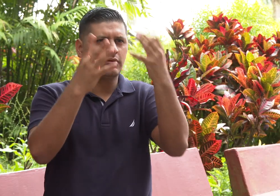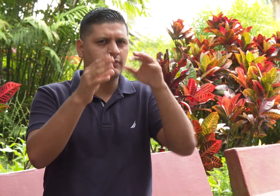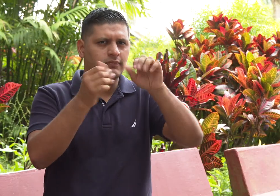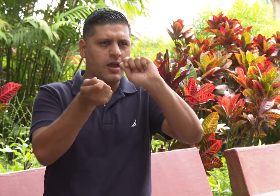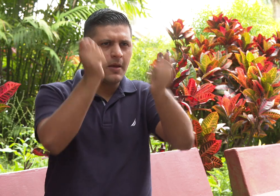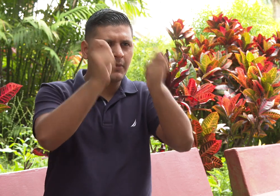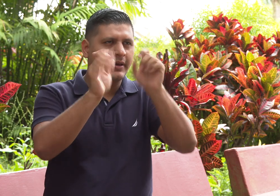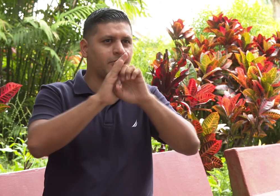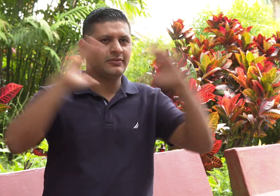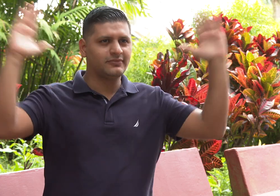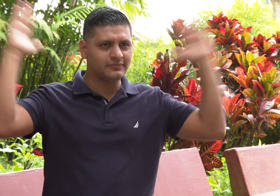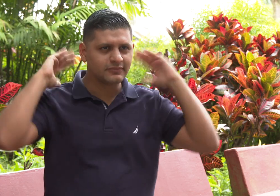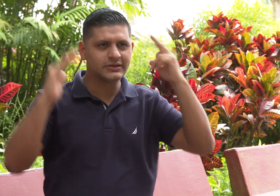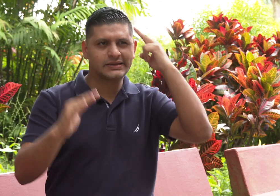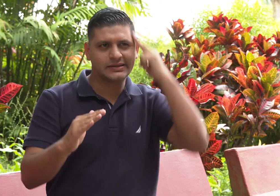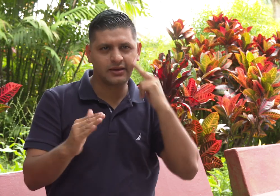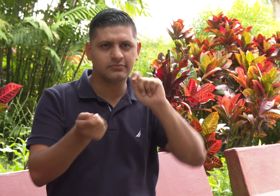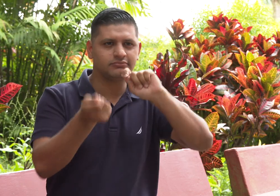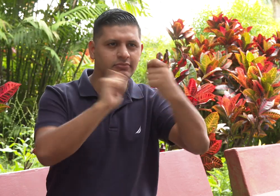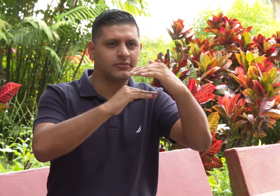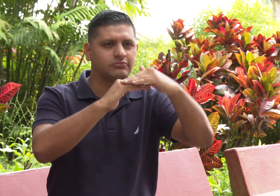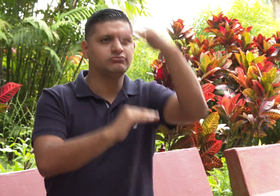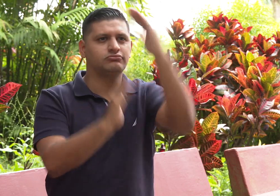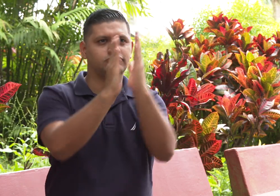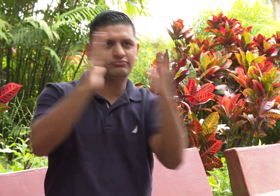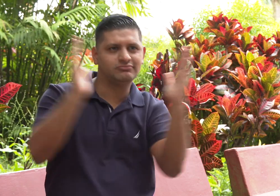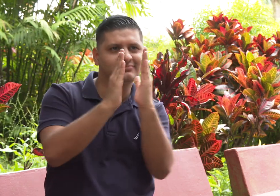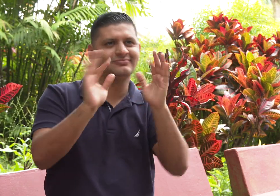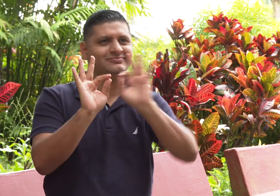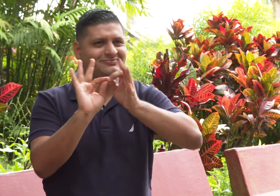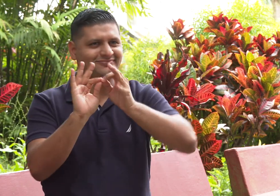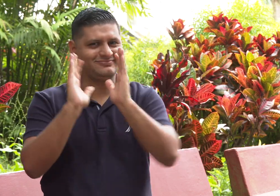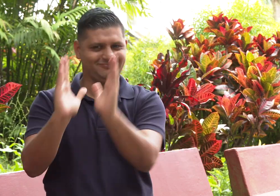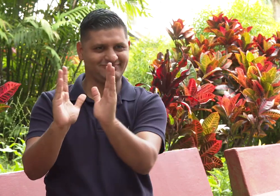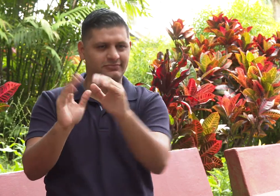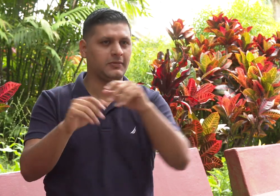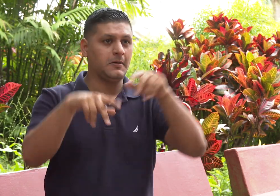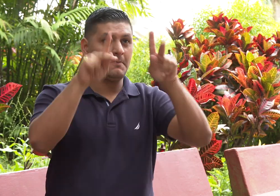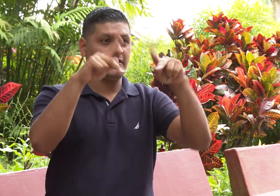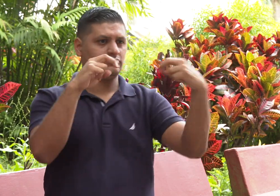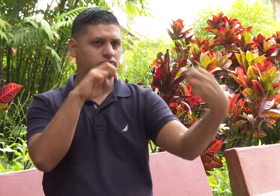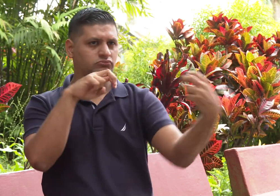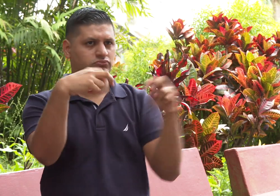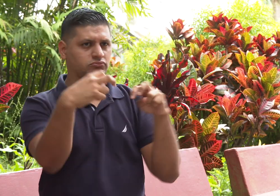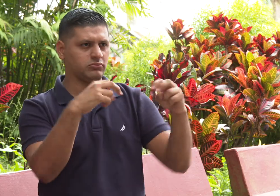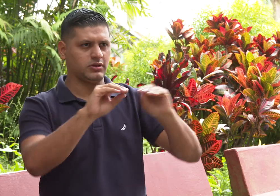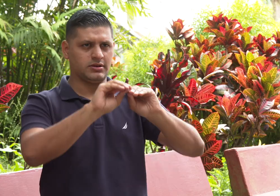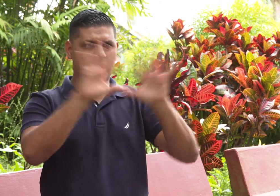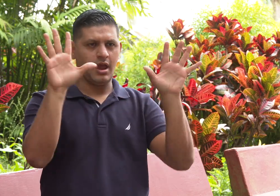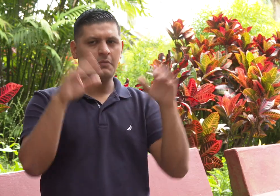que, como le digo, bueno, con la parte del intérprete yo configuro para verlo y que me queda completamente claro.